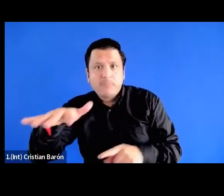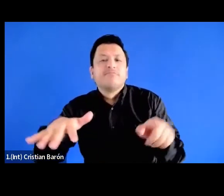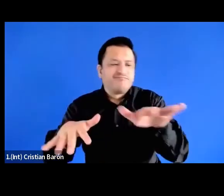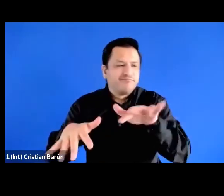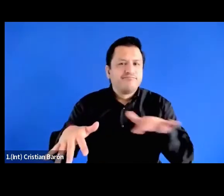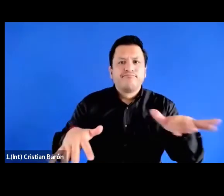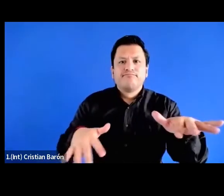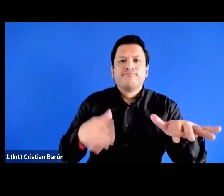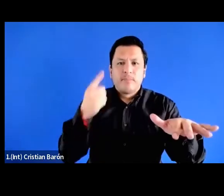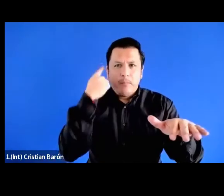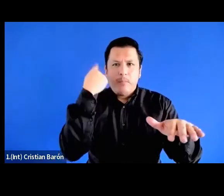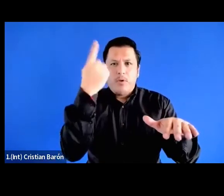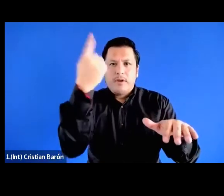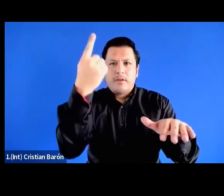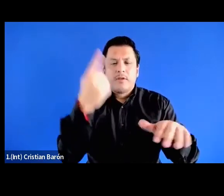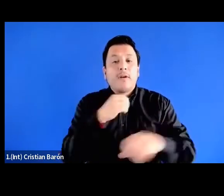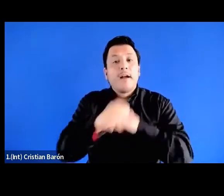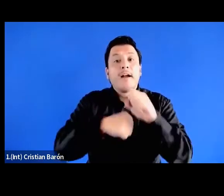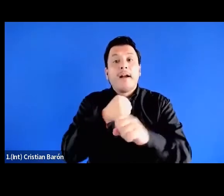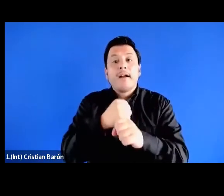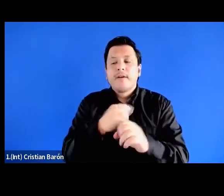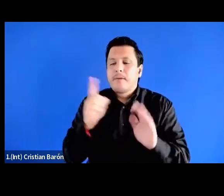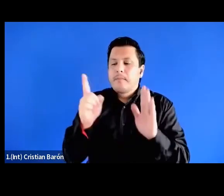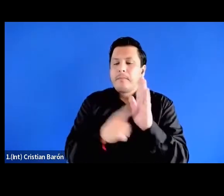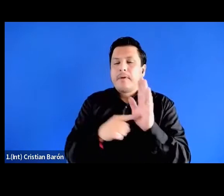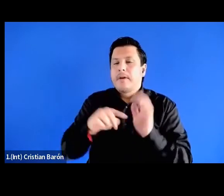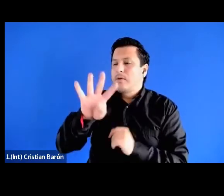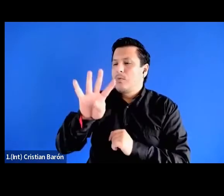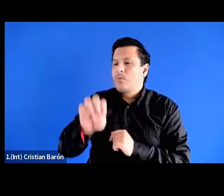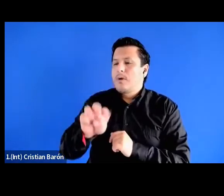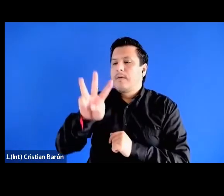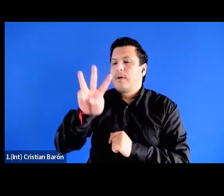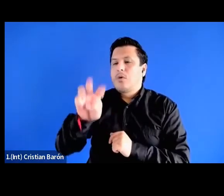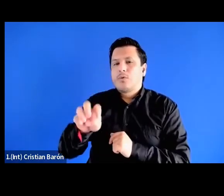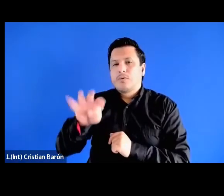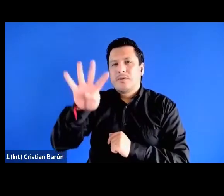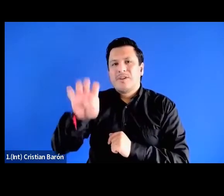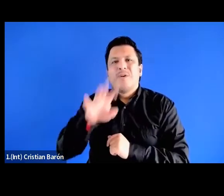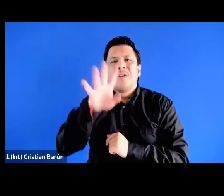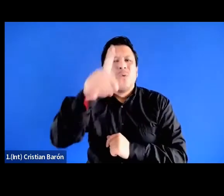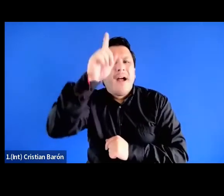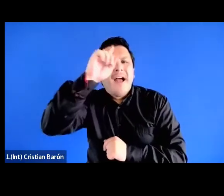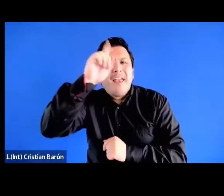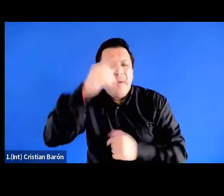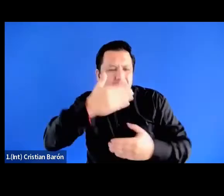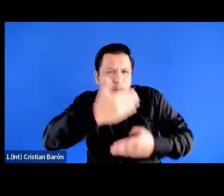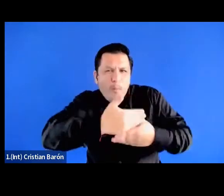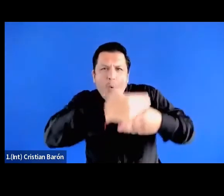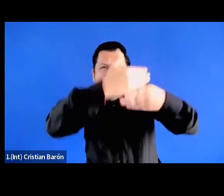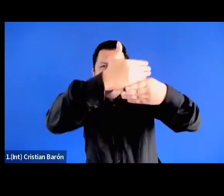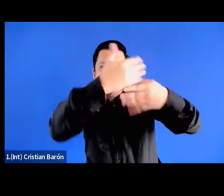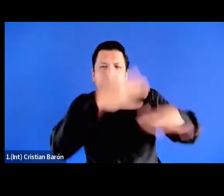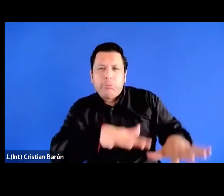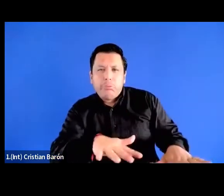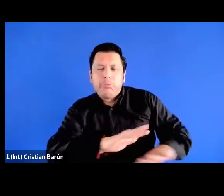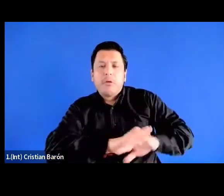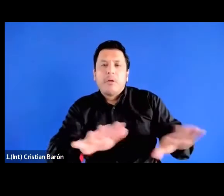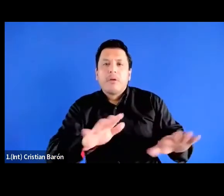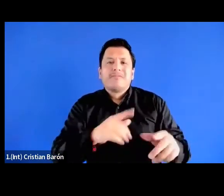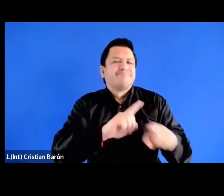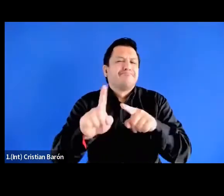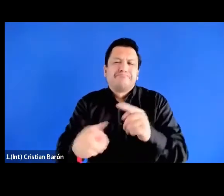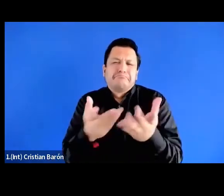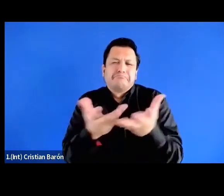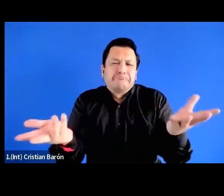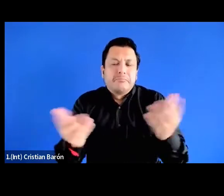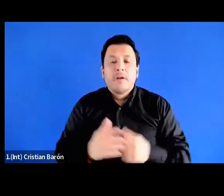del 89 podemos ubicar varios acontecimientos la caída del muro de Berlín etcétera hubo